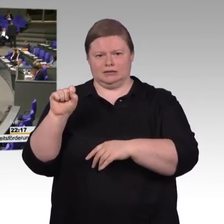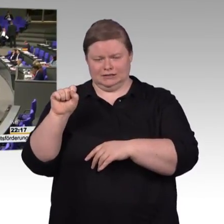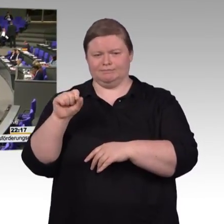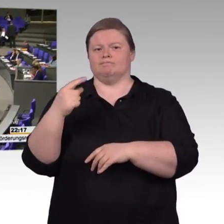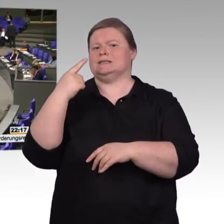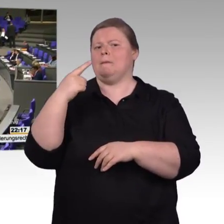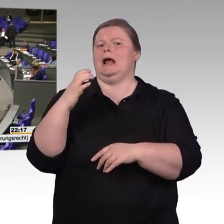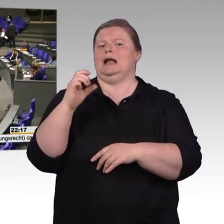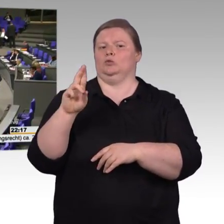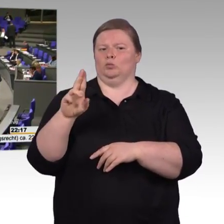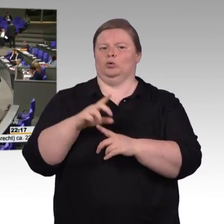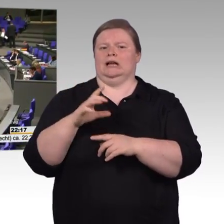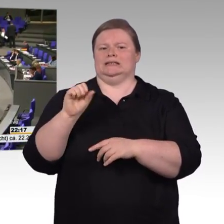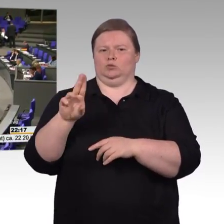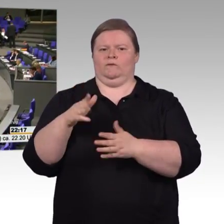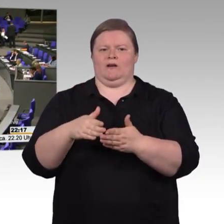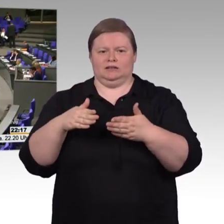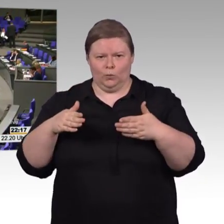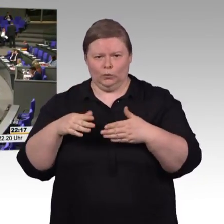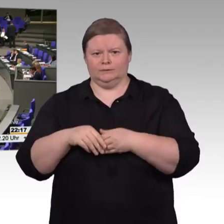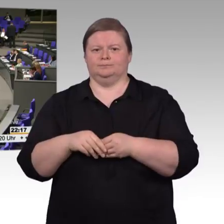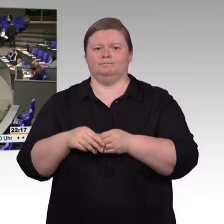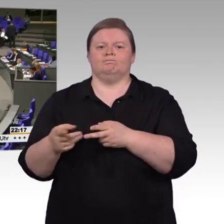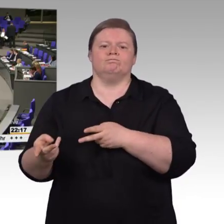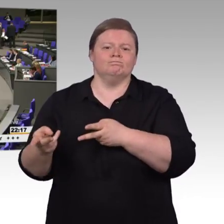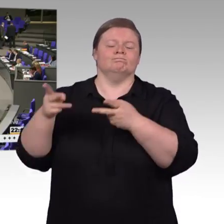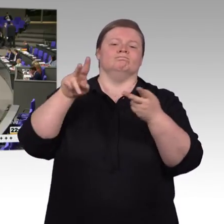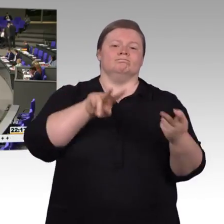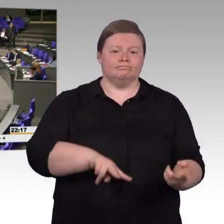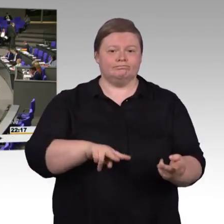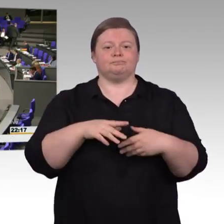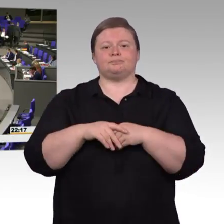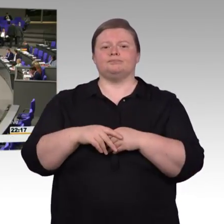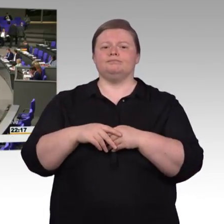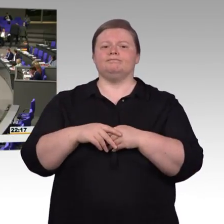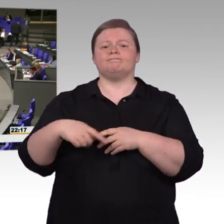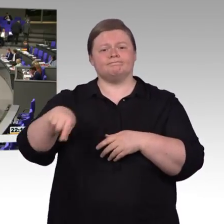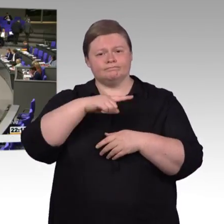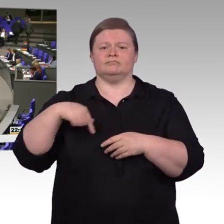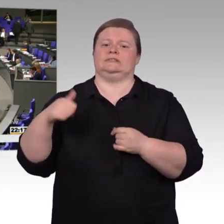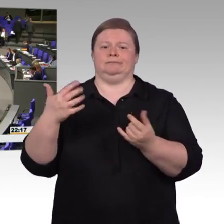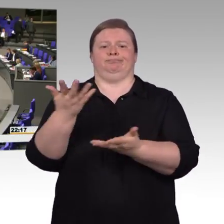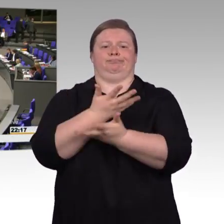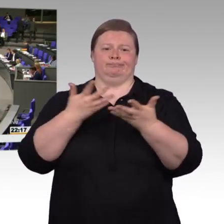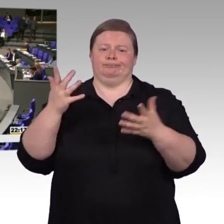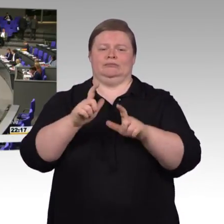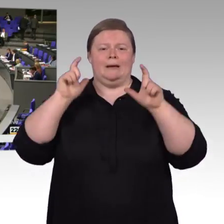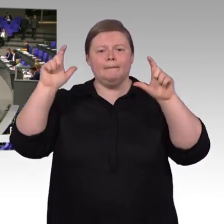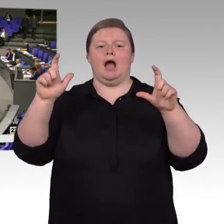Sehr geehrte Frau Präsidentin, meine sehr geehrten Damen und Herren Kollegen, meine sehr geehrten Gäste, insbesondere aus meinem Wahlkreis, wenn ich